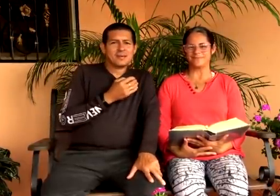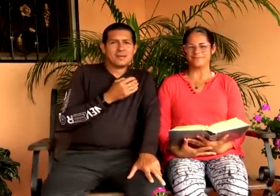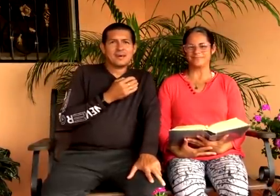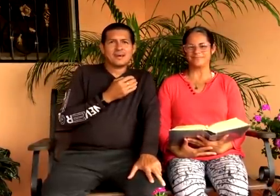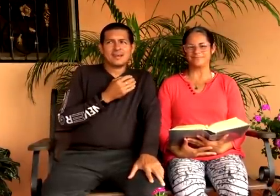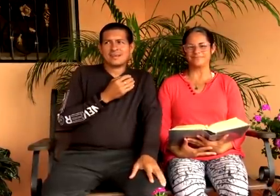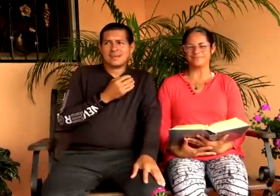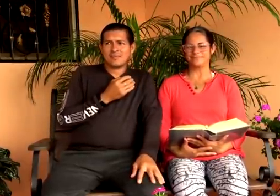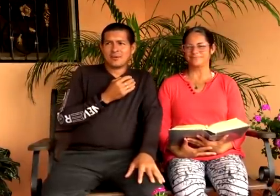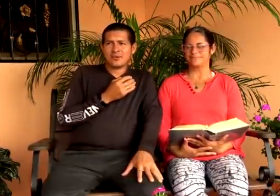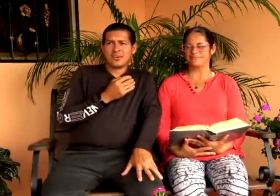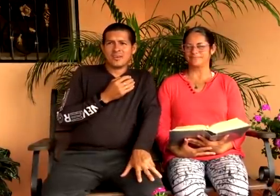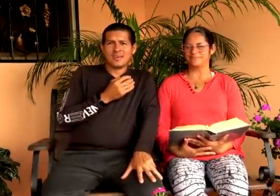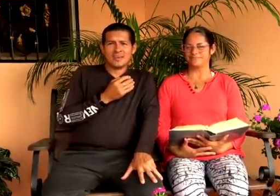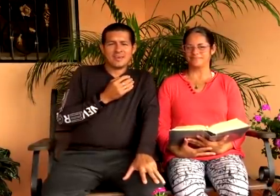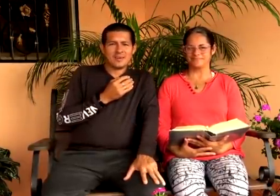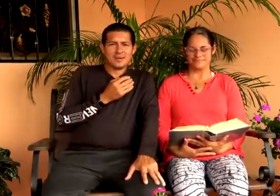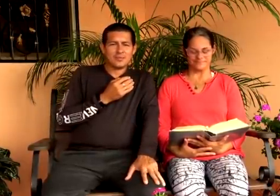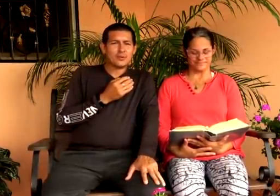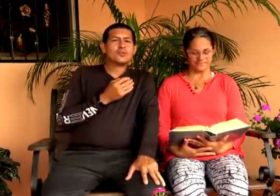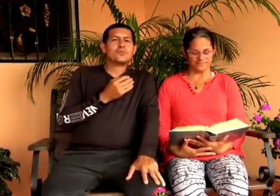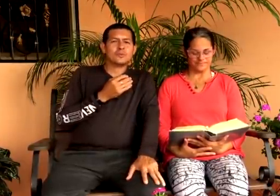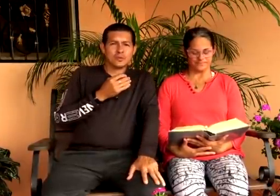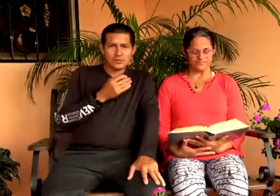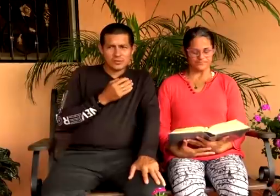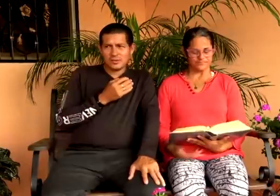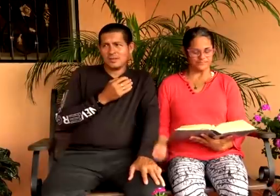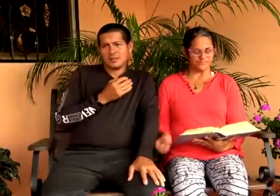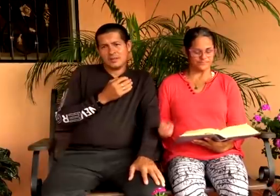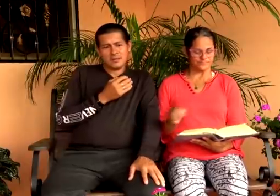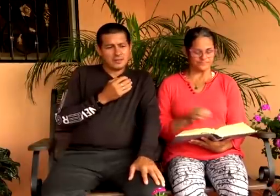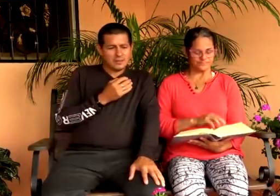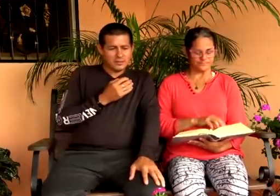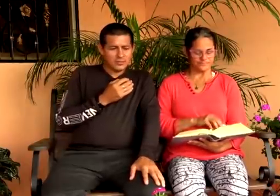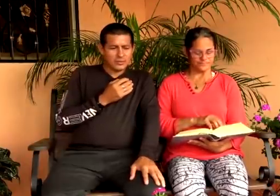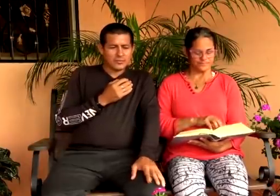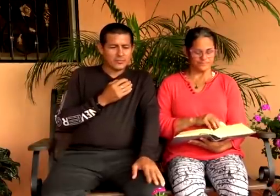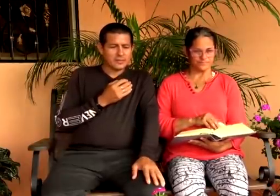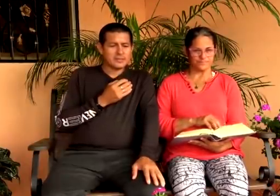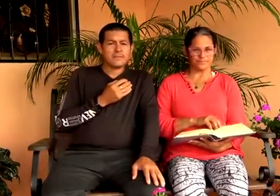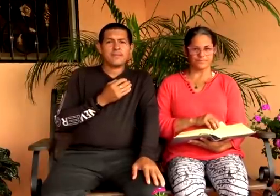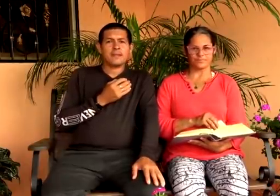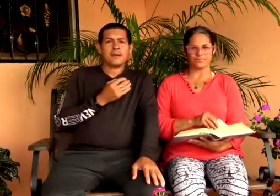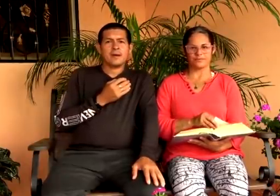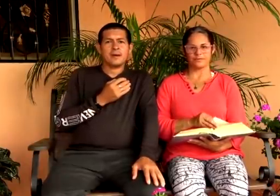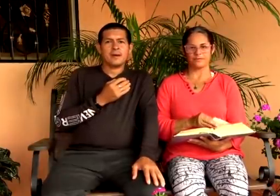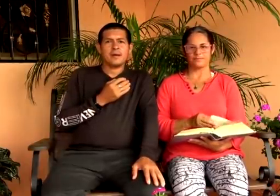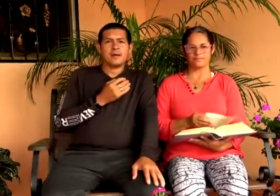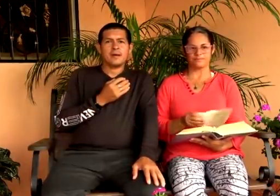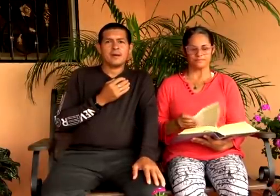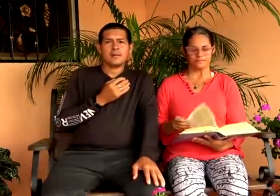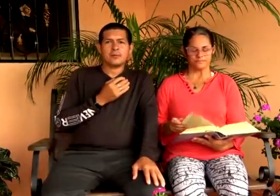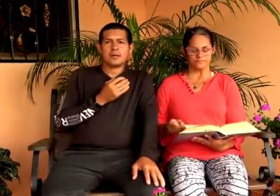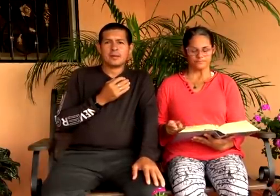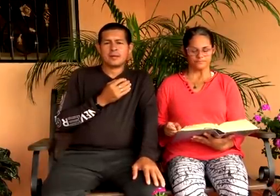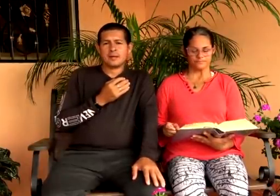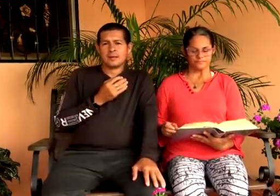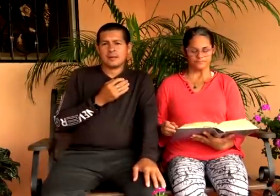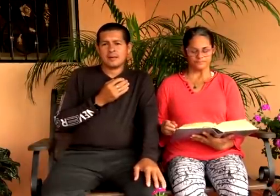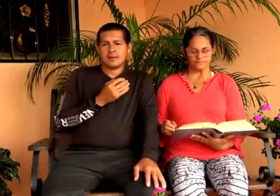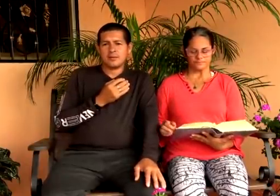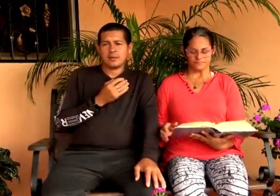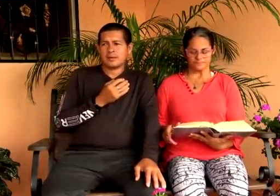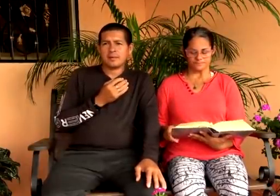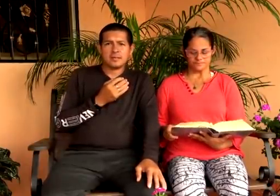Porque es que está el clima hoy un poquito brisoso, Y no podemos pues exponer